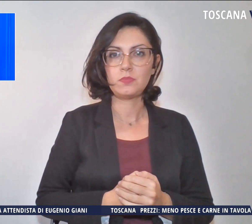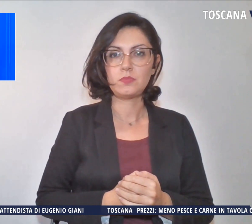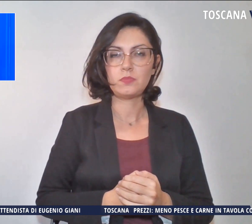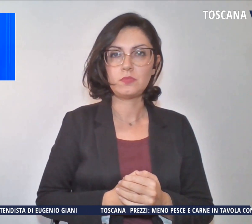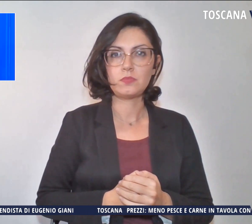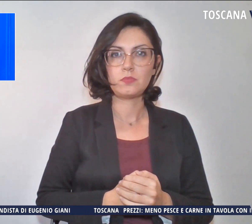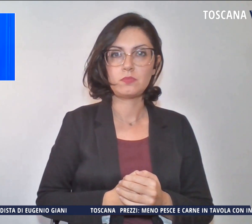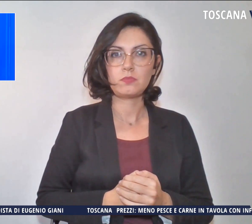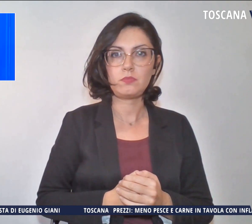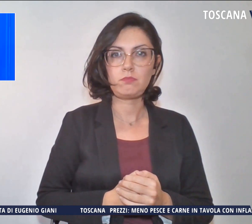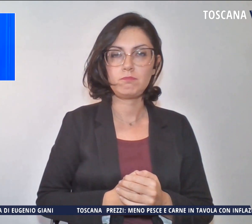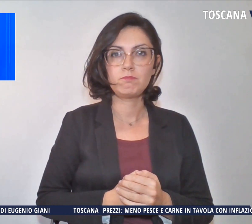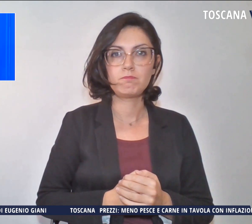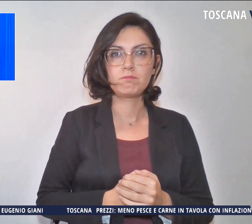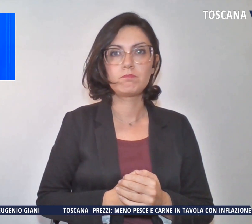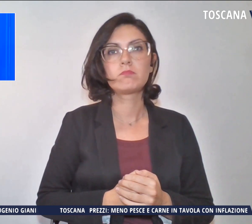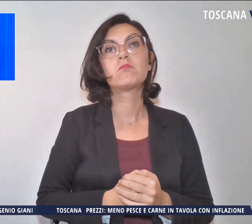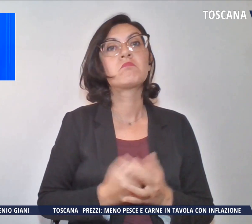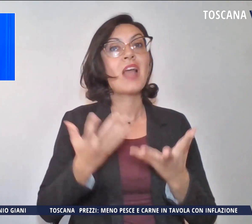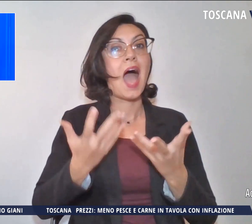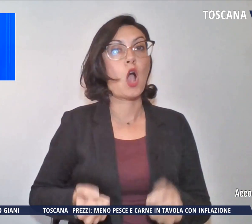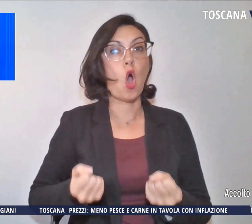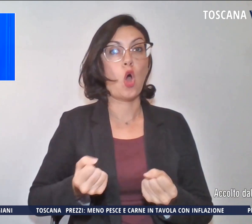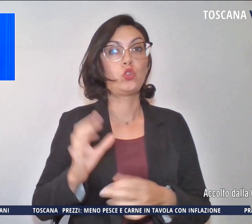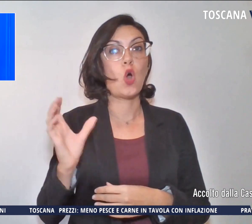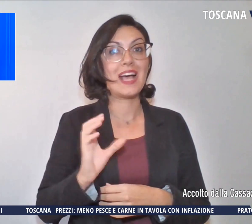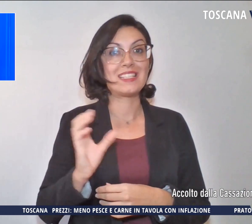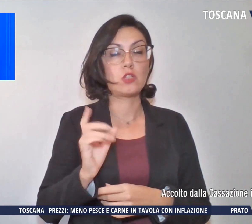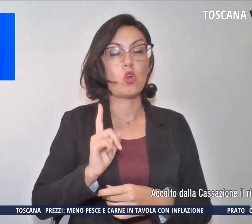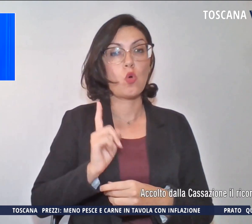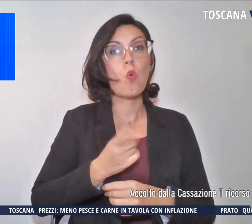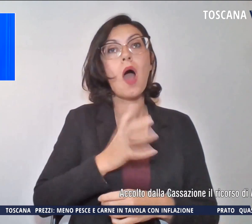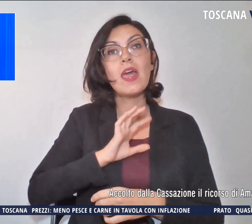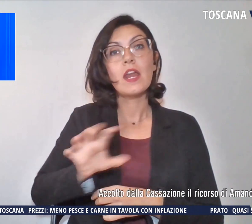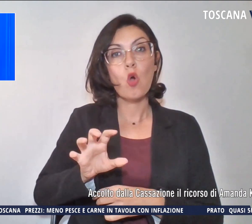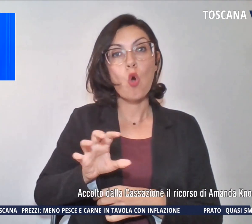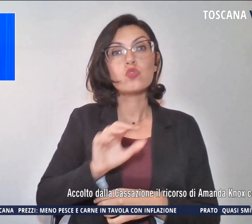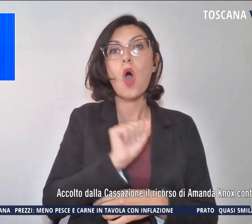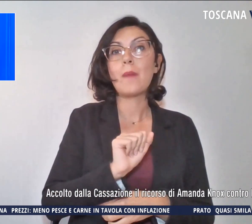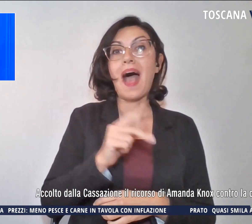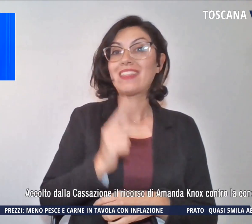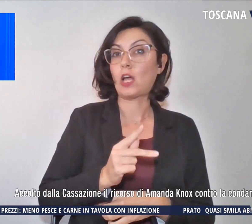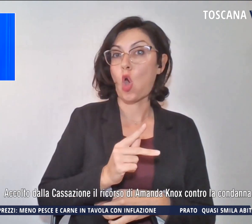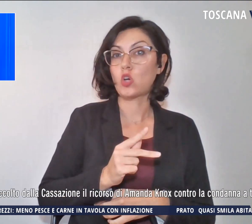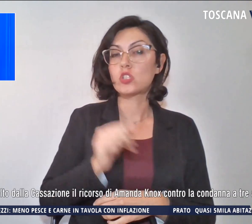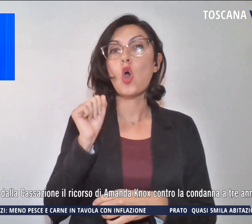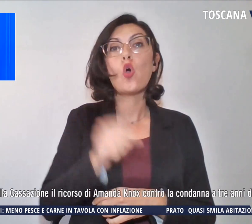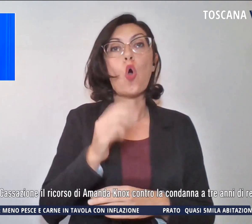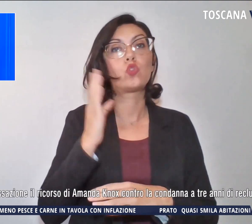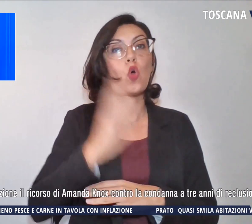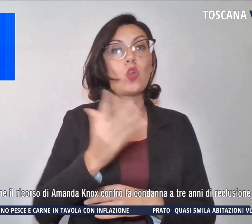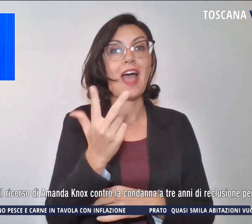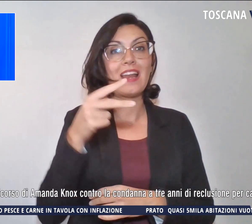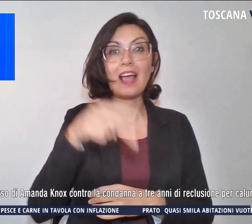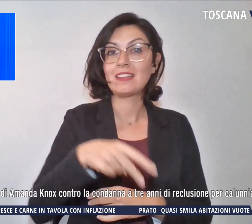Accolto dalla Cassazione il ricorso di Amanda Knox contro la condanna a tre anni di reclusione